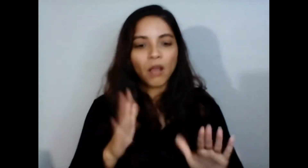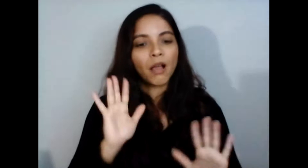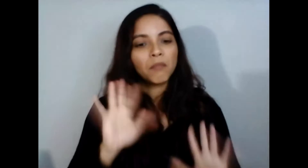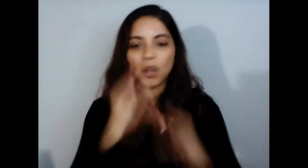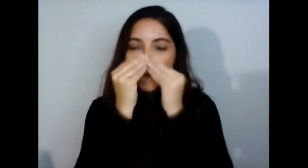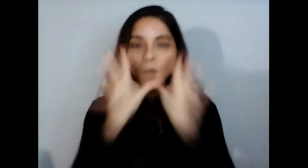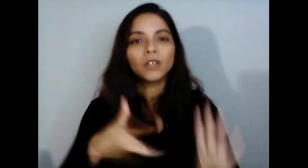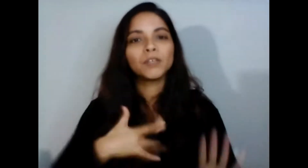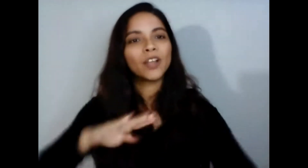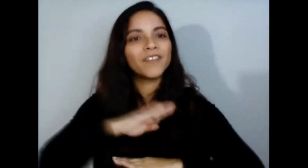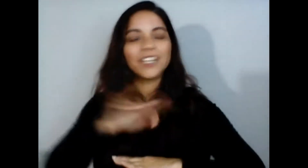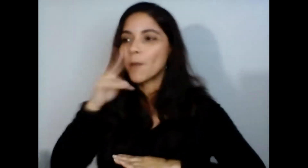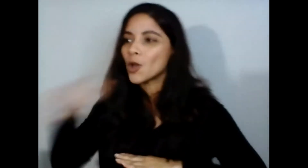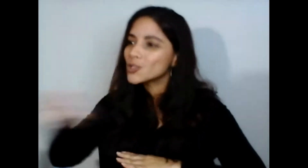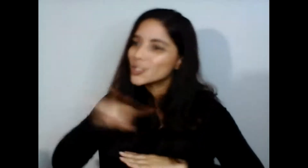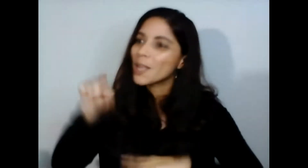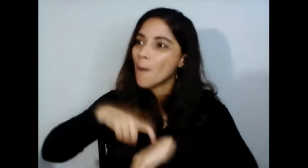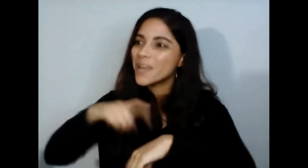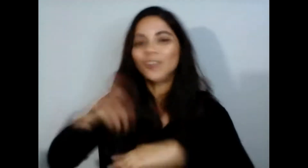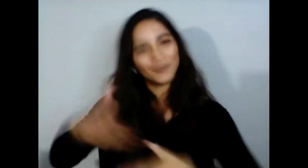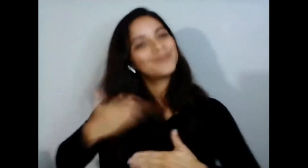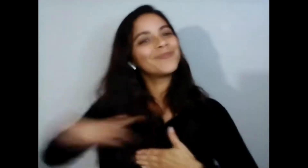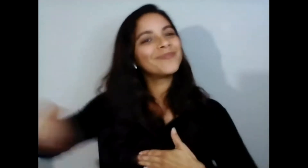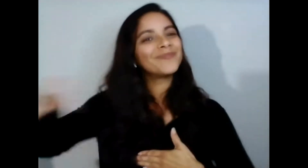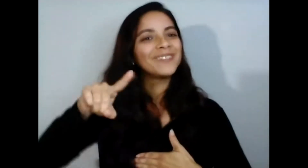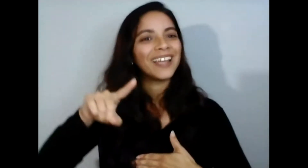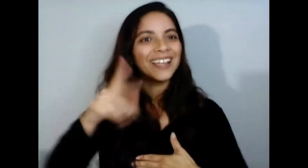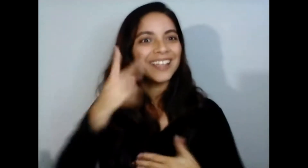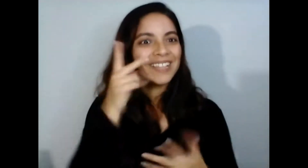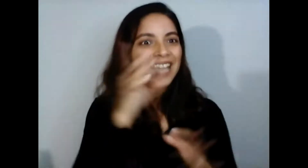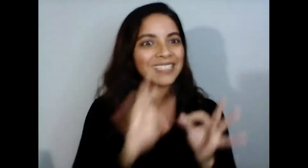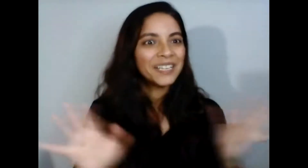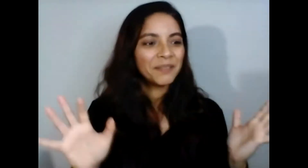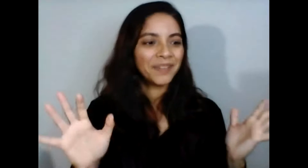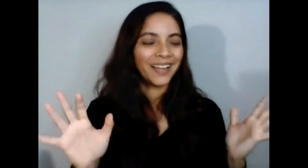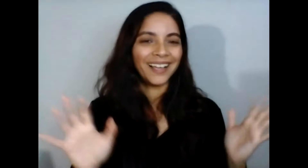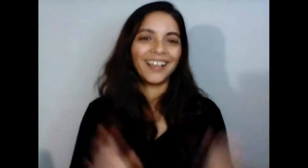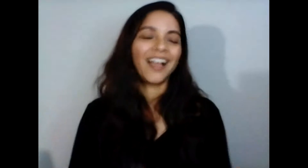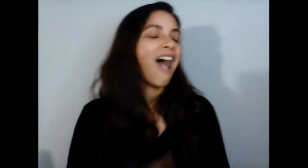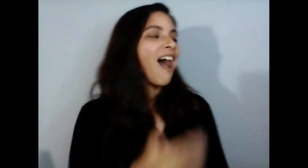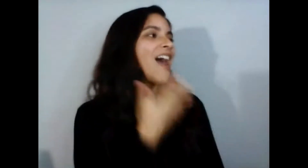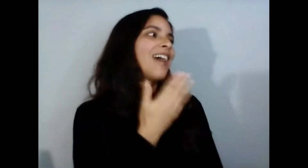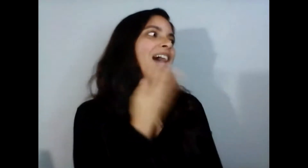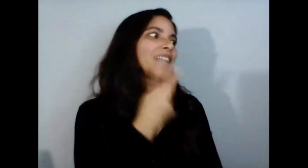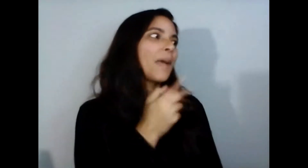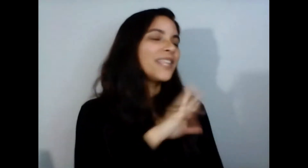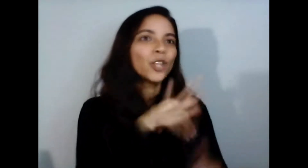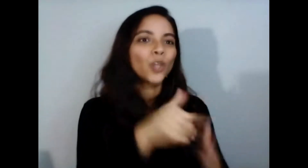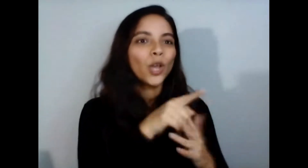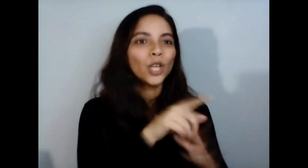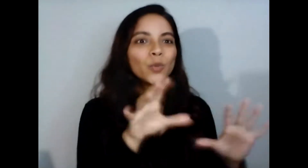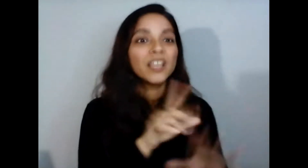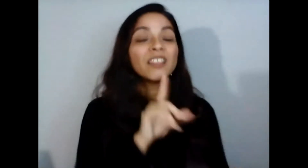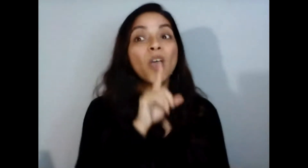contra Miriam gracias gracias por todo eso que compartes esperanzador realista duro